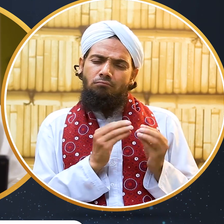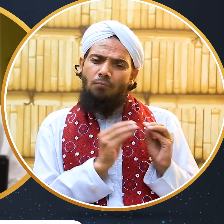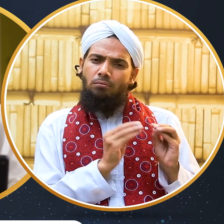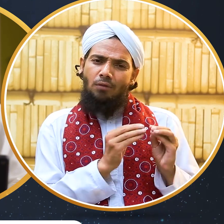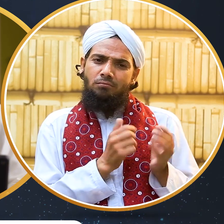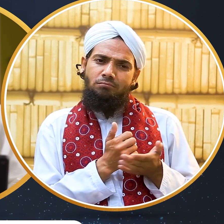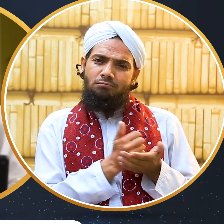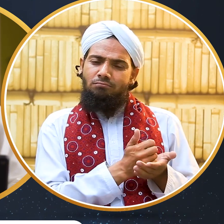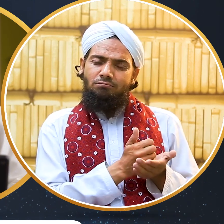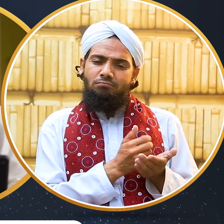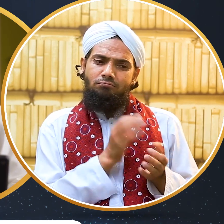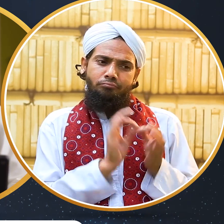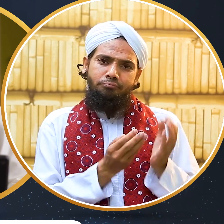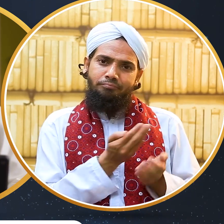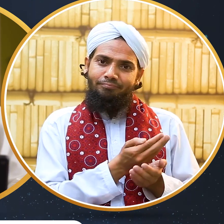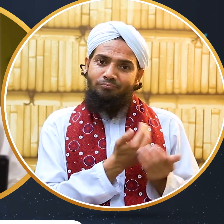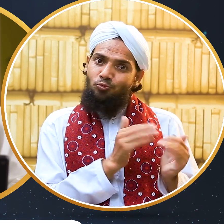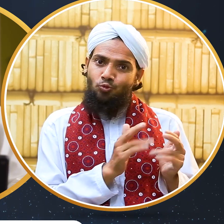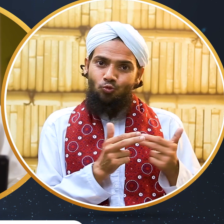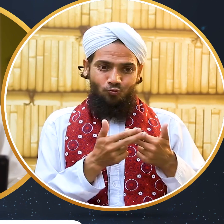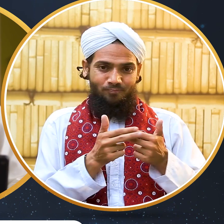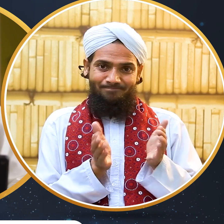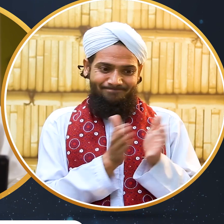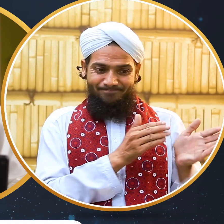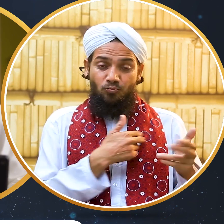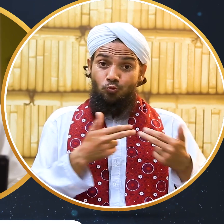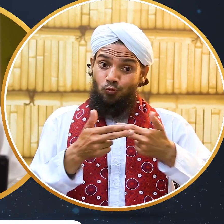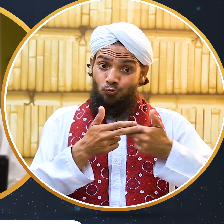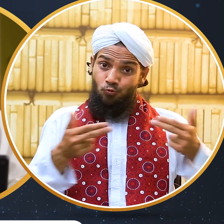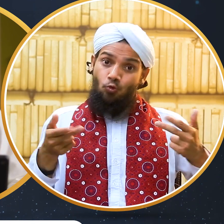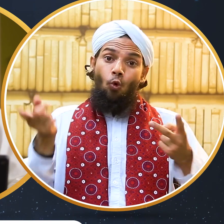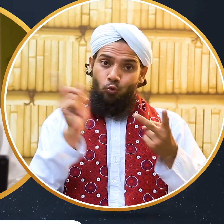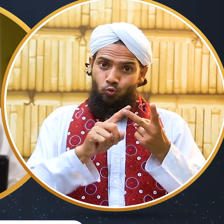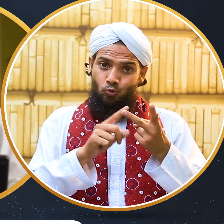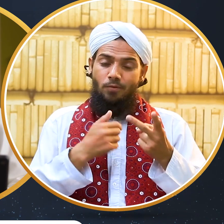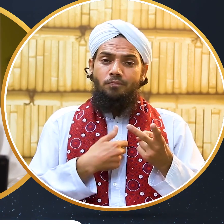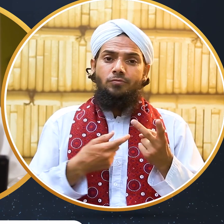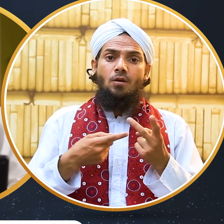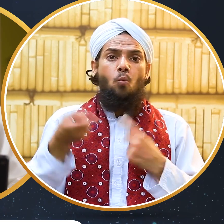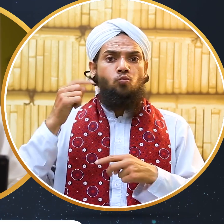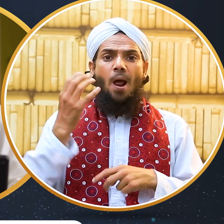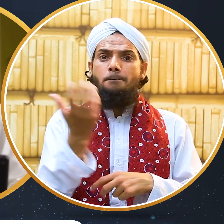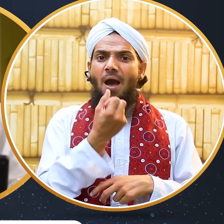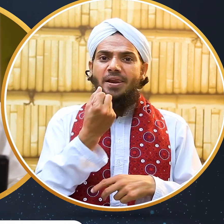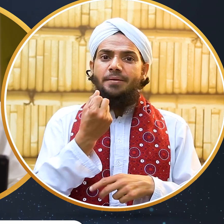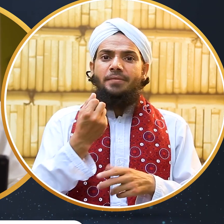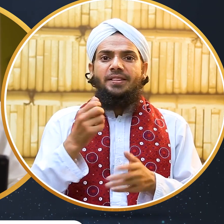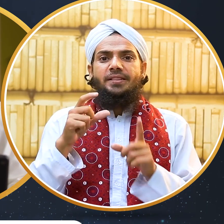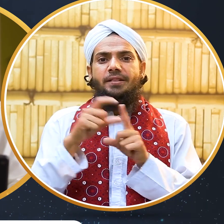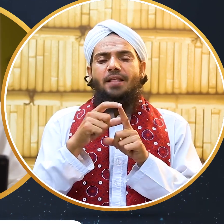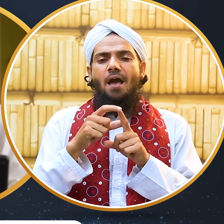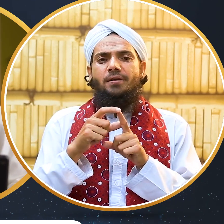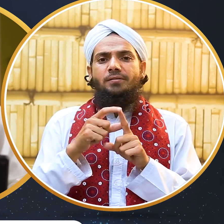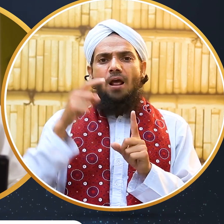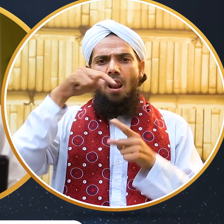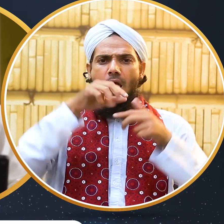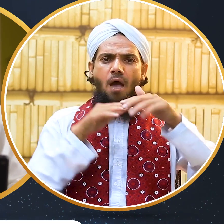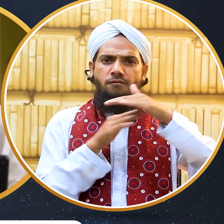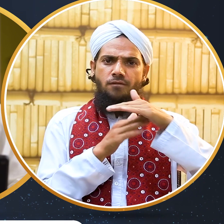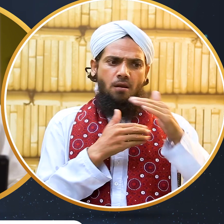شاندار سلوک کرتے رہے اسی طرح ایک اور بڑا عظیم نام حضرت سیدنا مالک بن دینار رضی اللہ ہوتارہ آپ کے